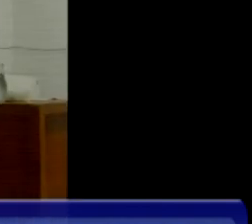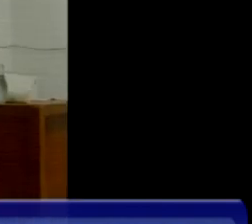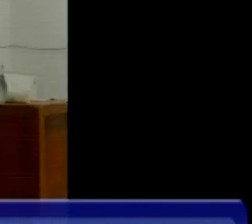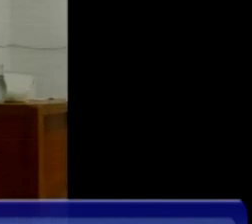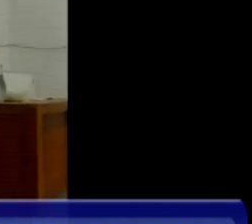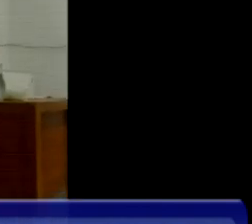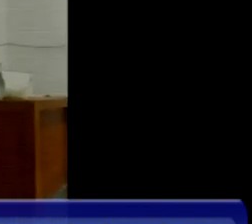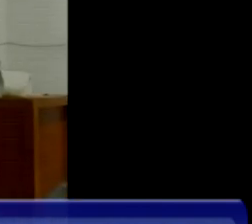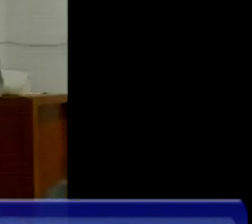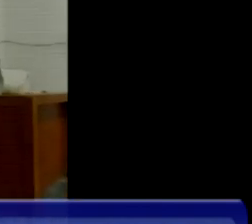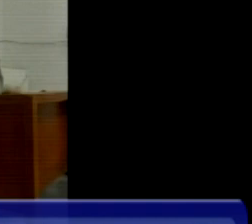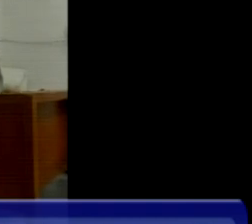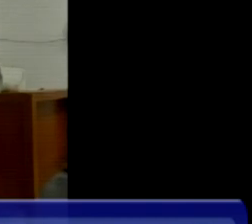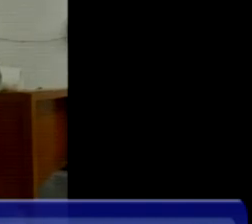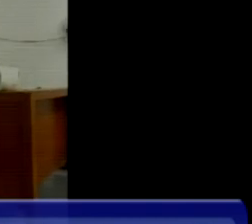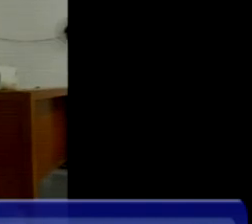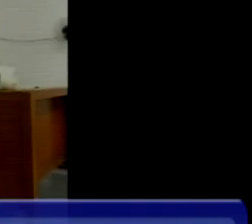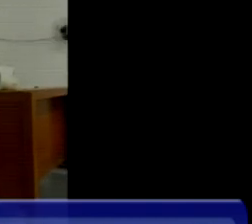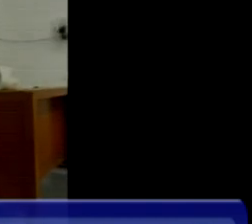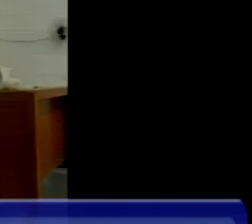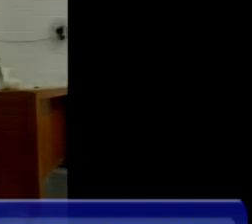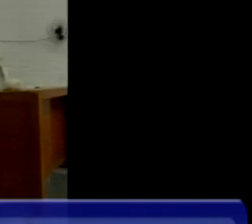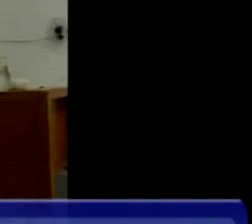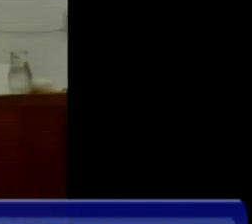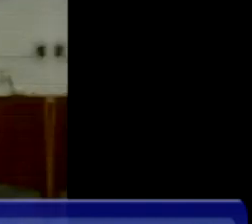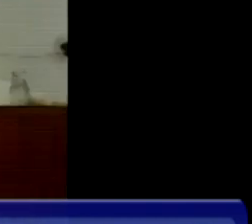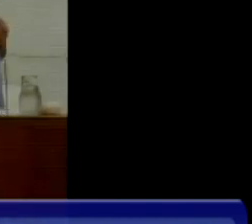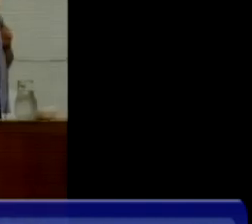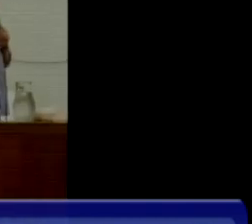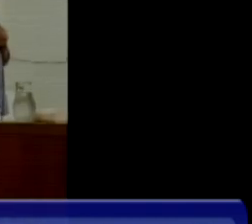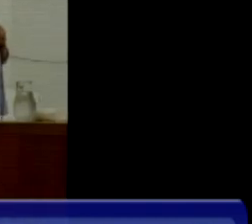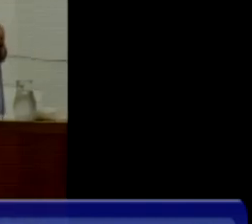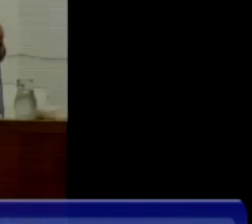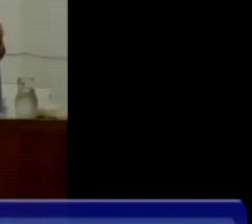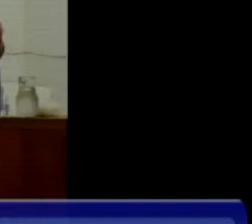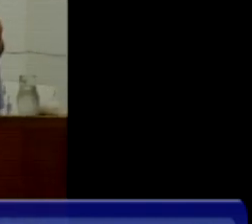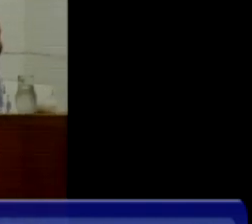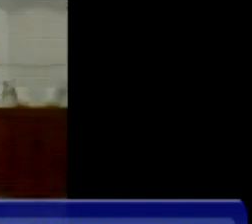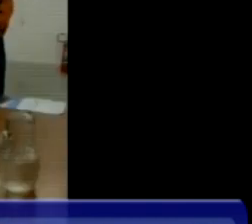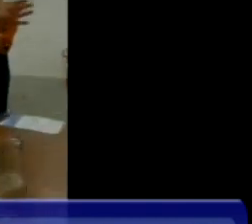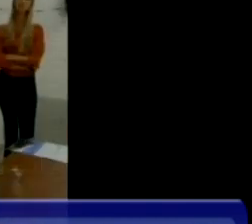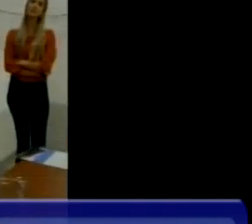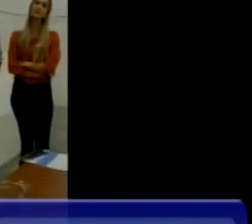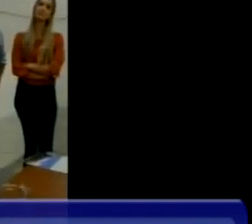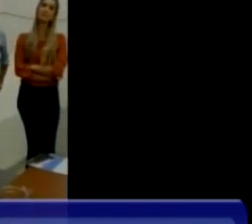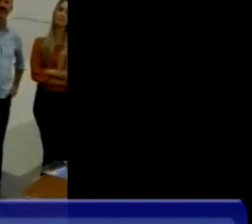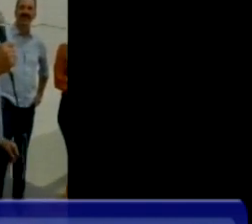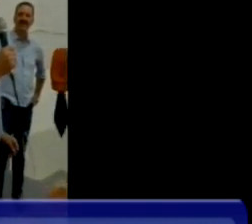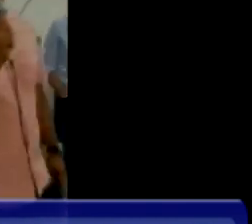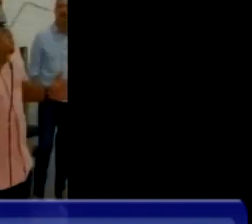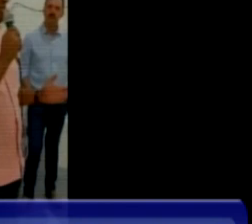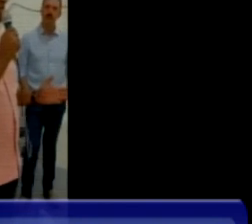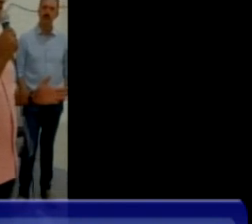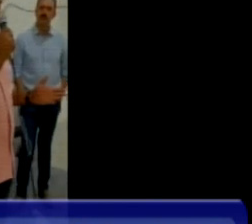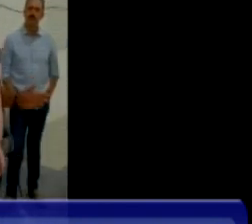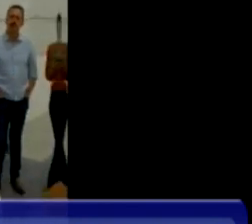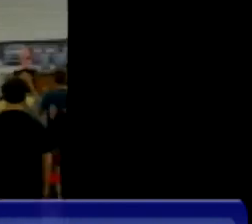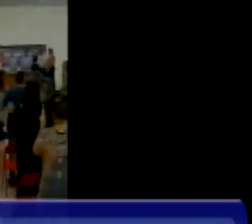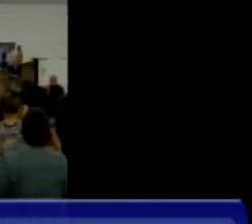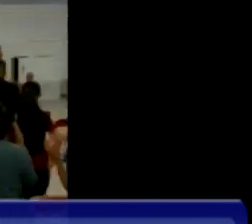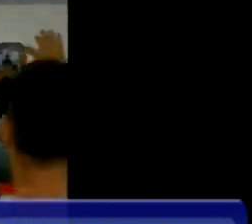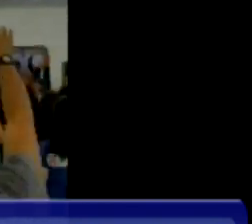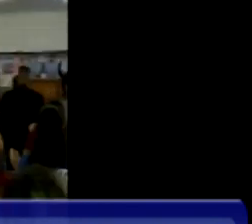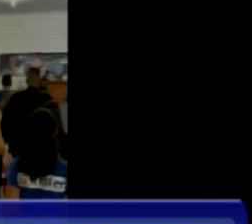é uma obra esperada da população, 30 anos de sofrimento ali, a maioria dos vereadores dessa casa sabe o sofrimento,